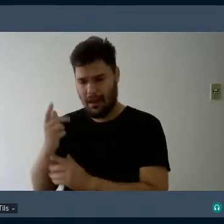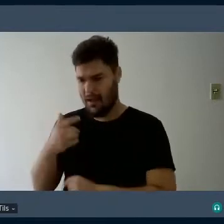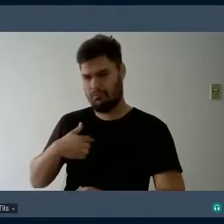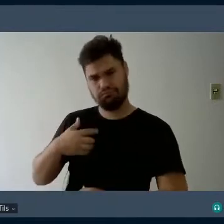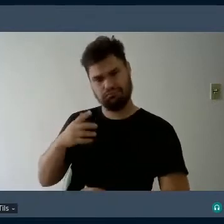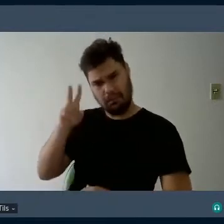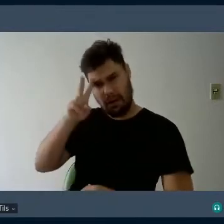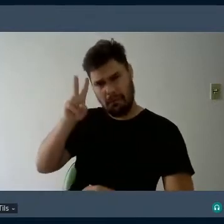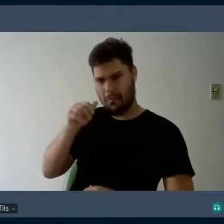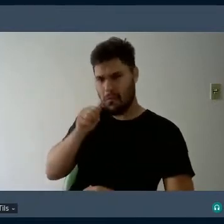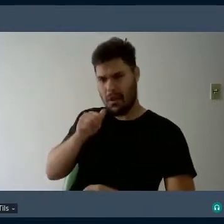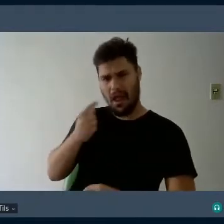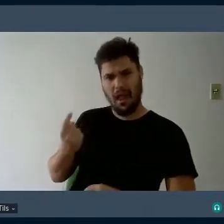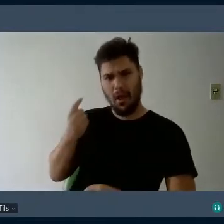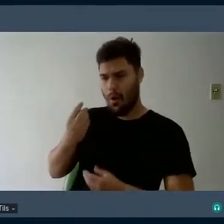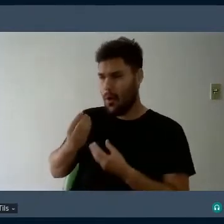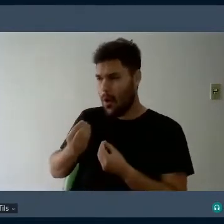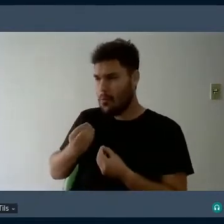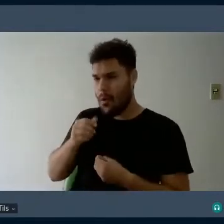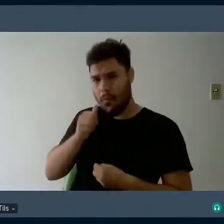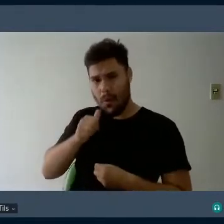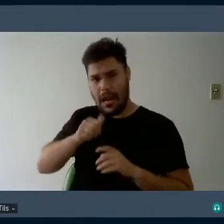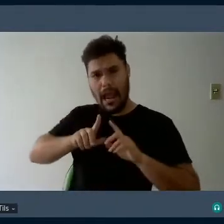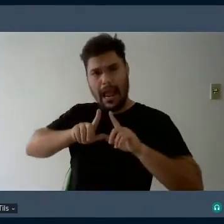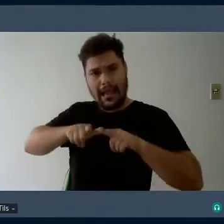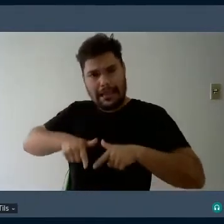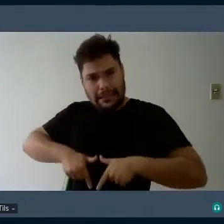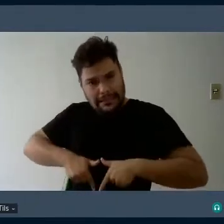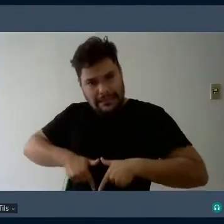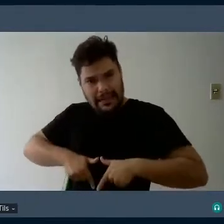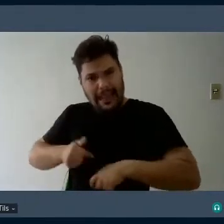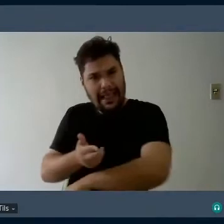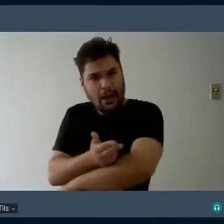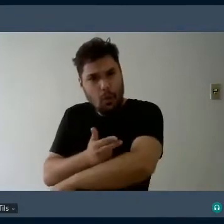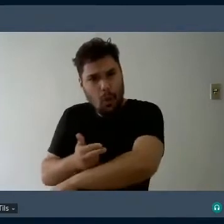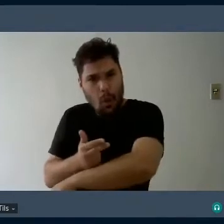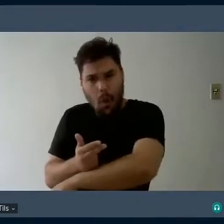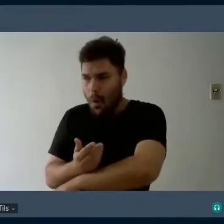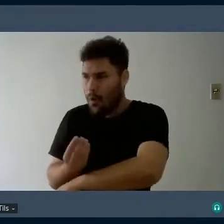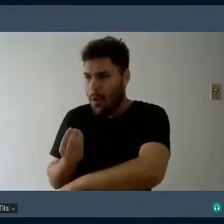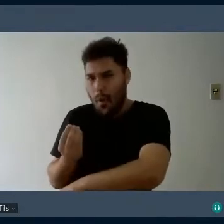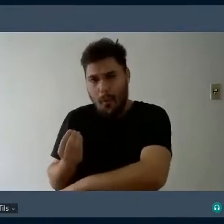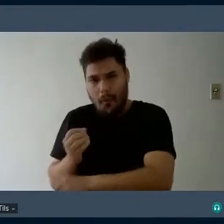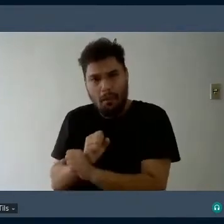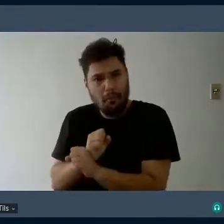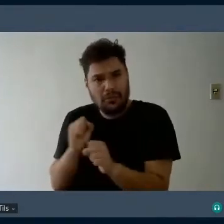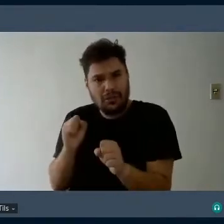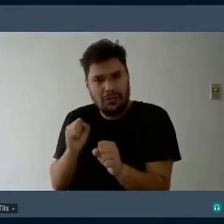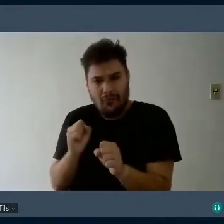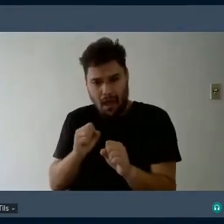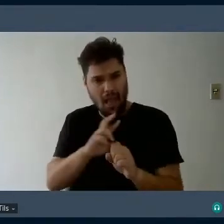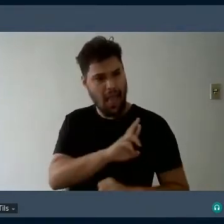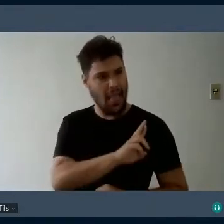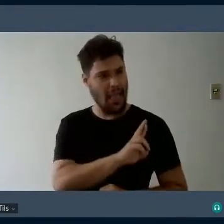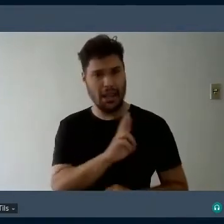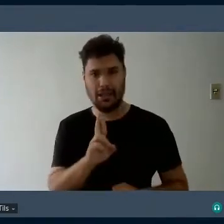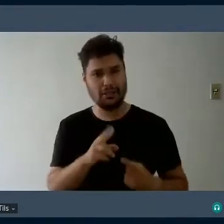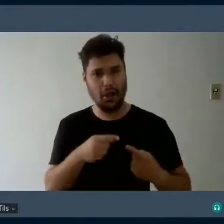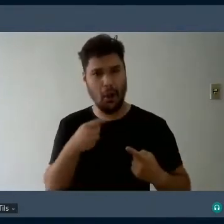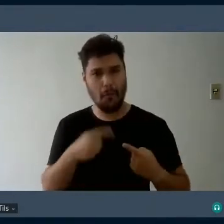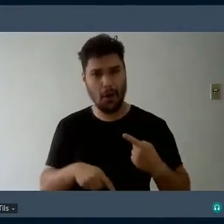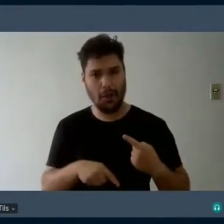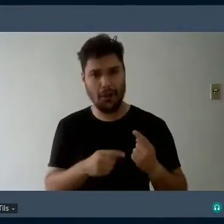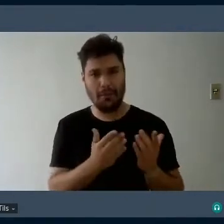momento. Como pode haver judias que se tatuam? Uma vez que isso é proibido na Torá.